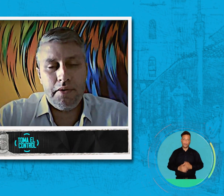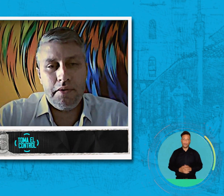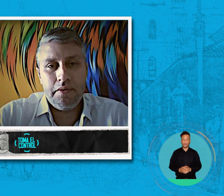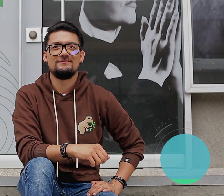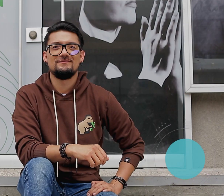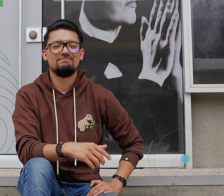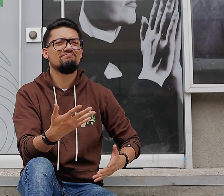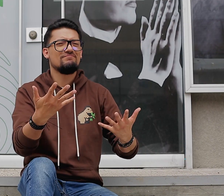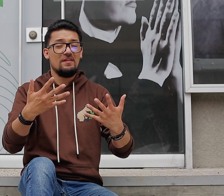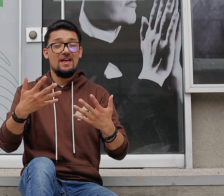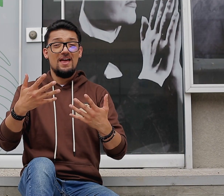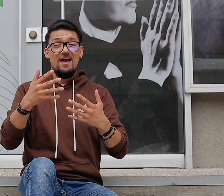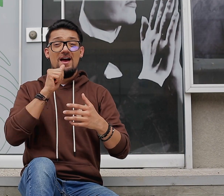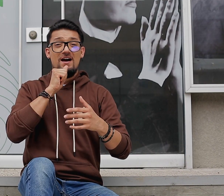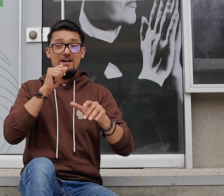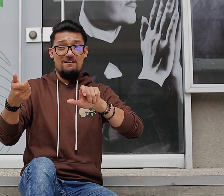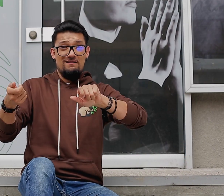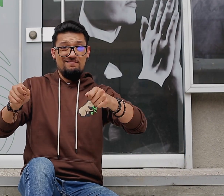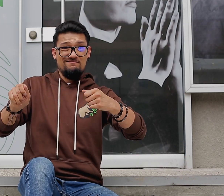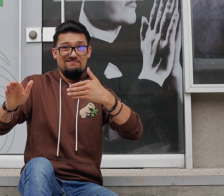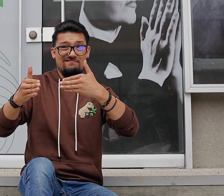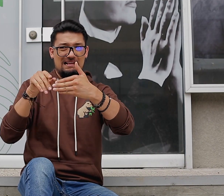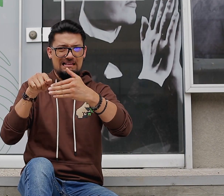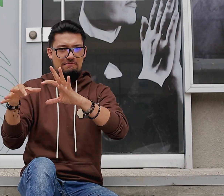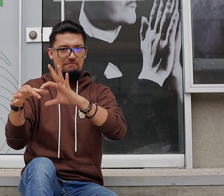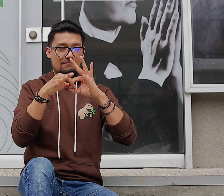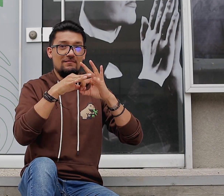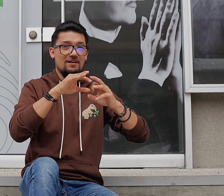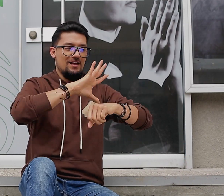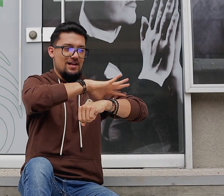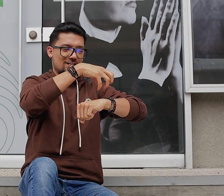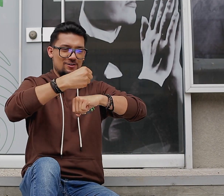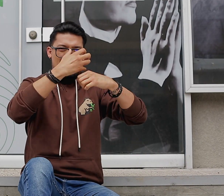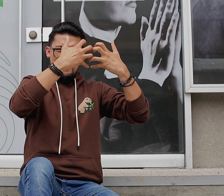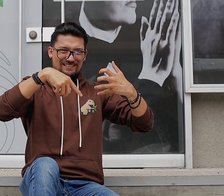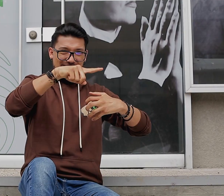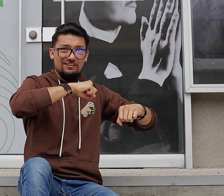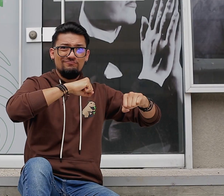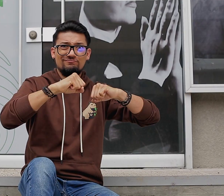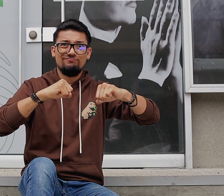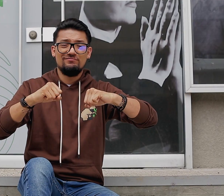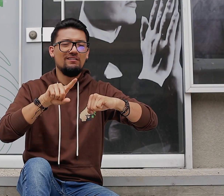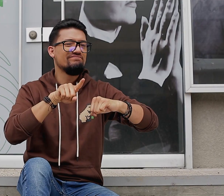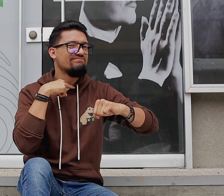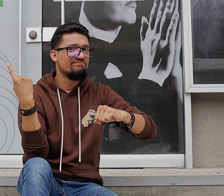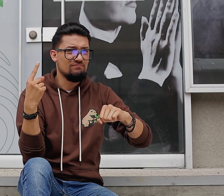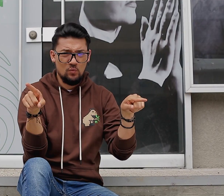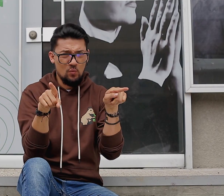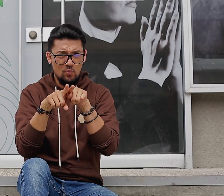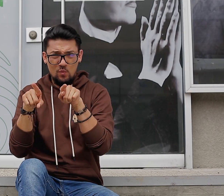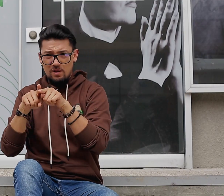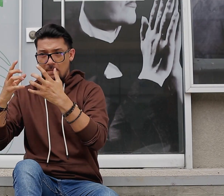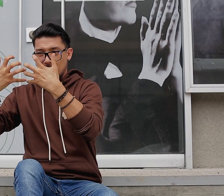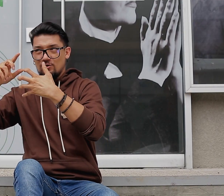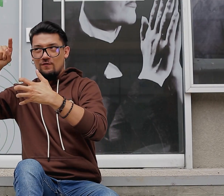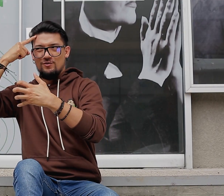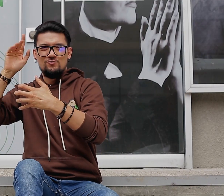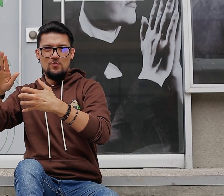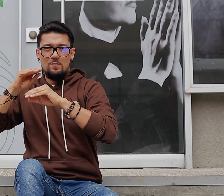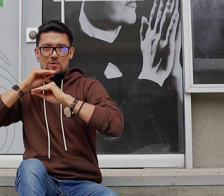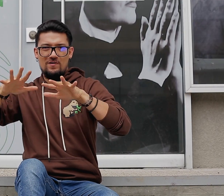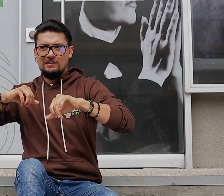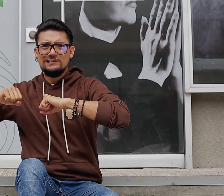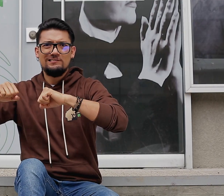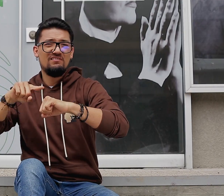¿Crees tú que estas medidas de racionamiento y demás normas en torno al agua son un fracaso a la